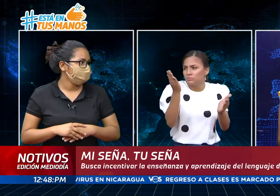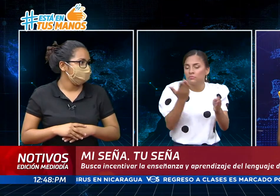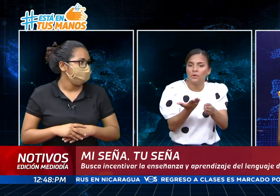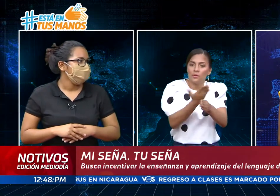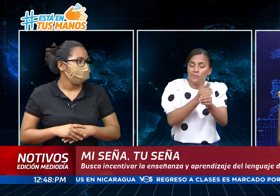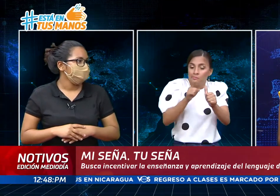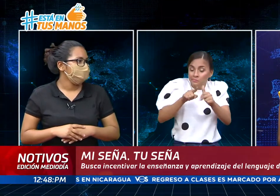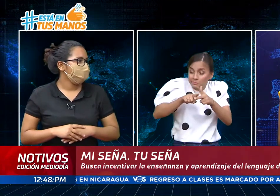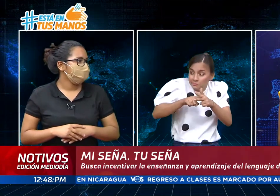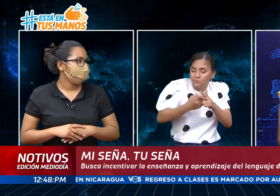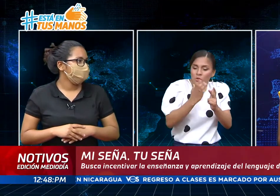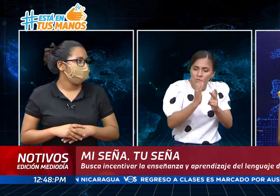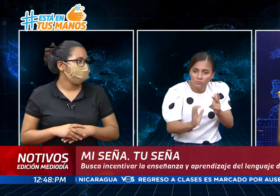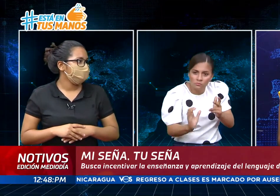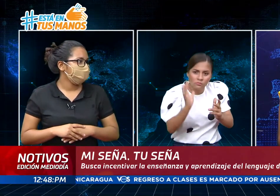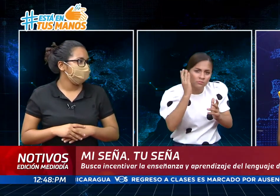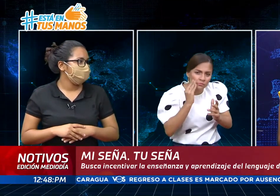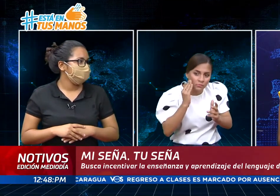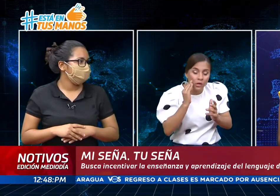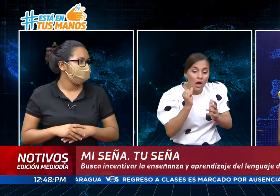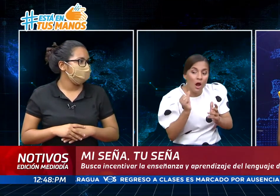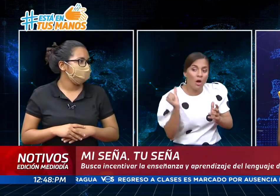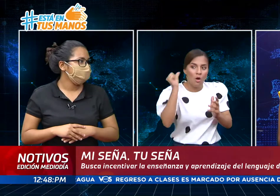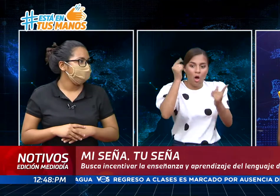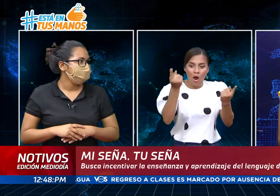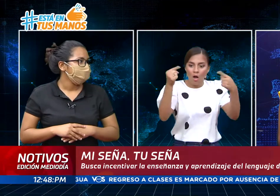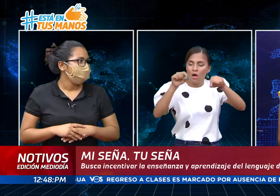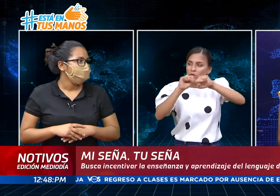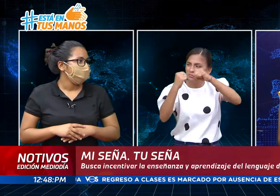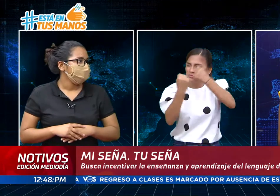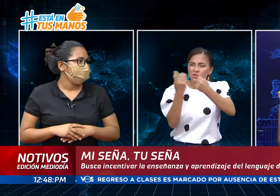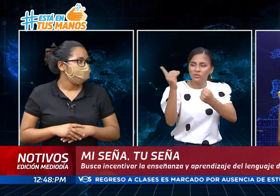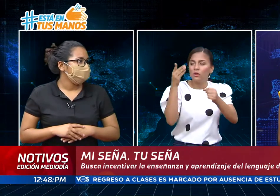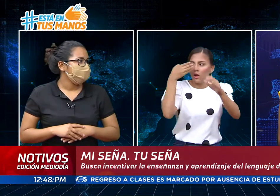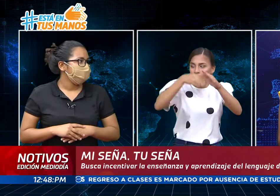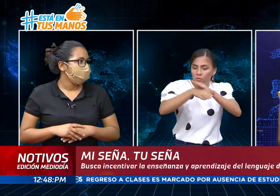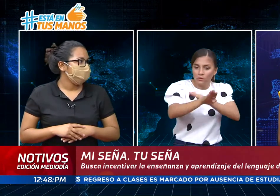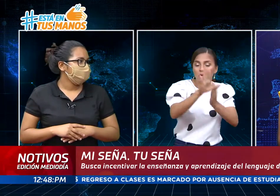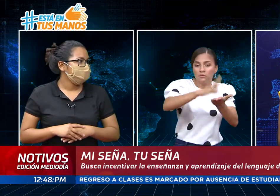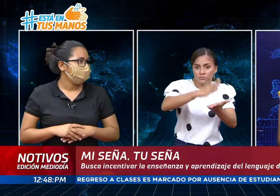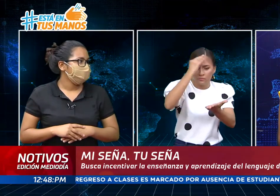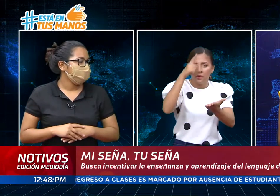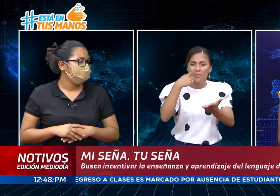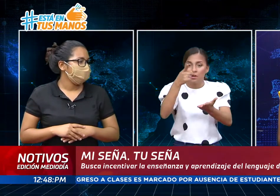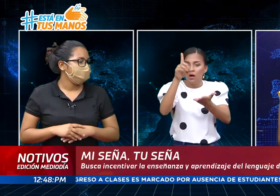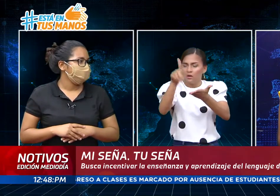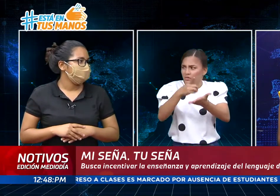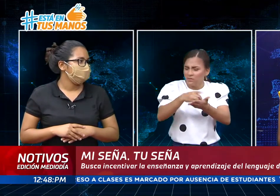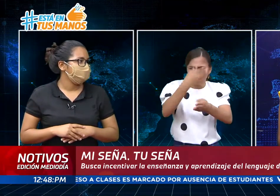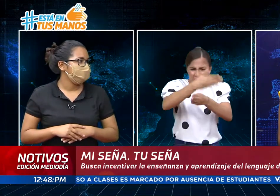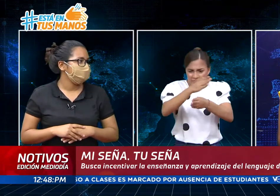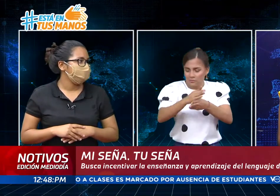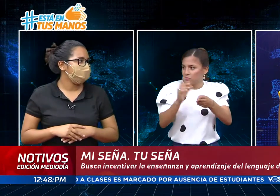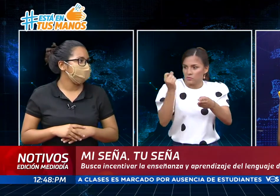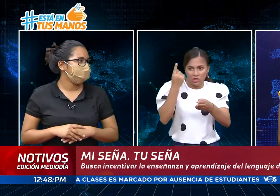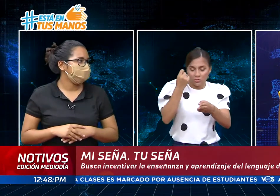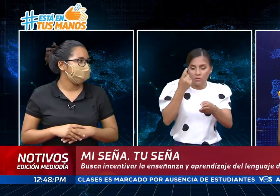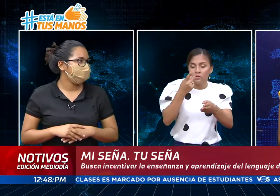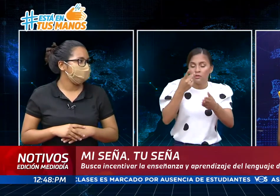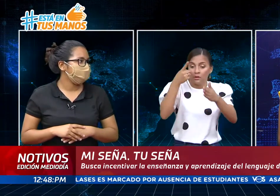Bueno, este, primeramente, desde que este, empieza, ¿verdad?, el niño